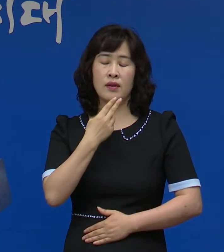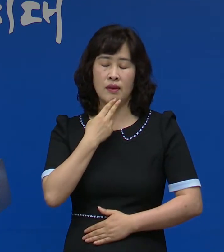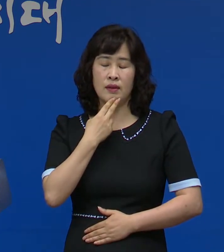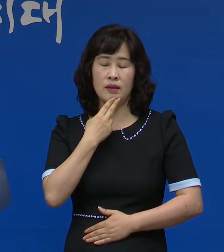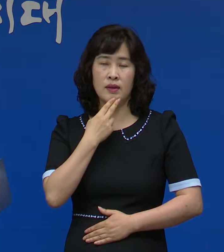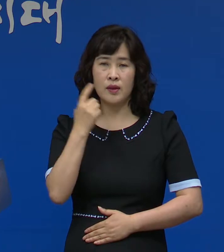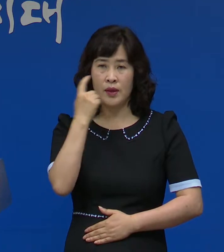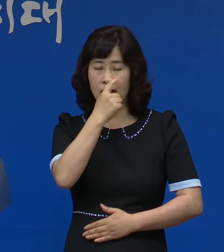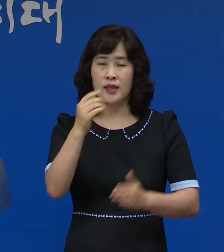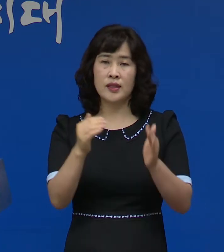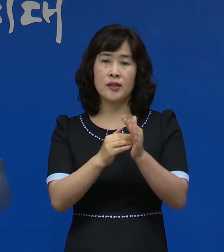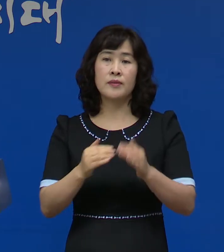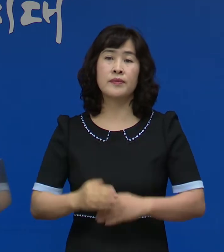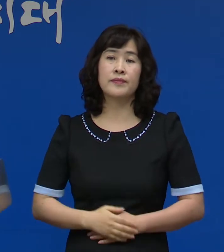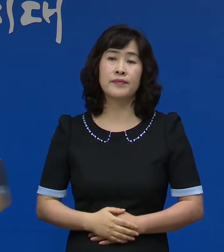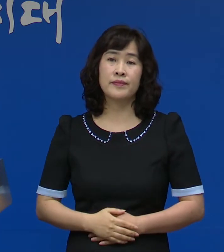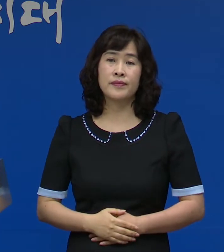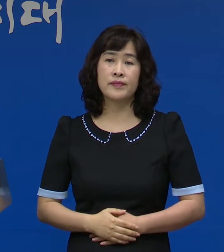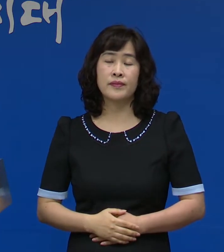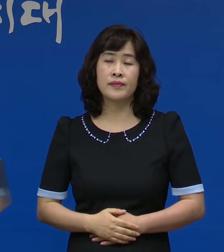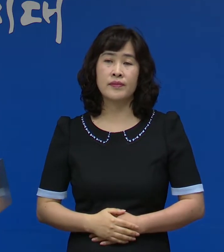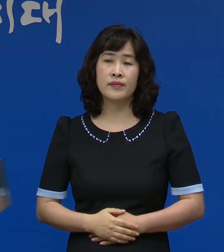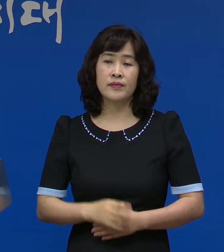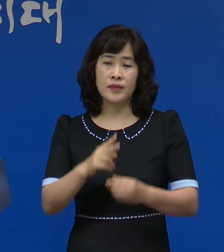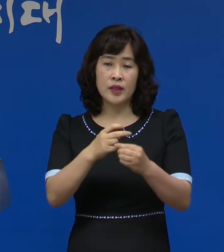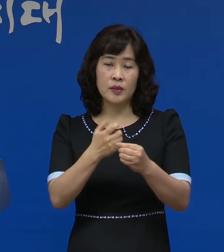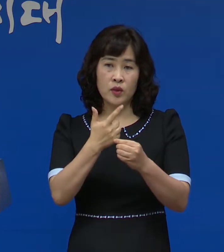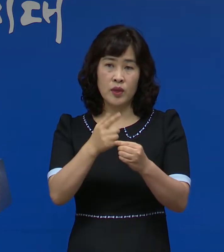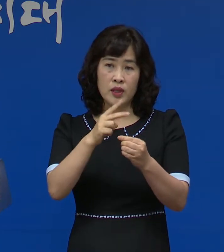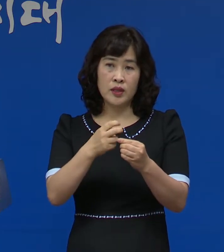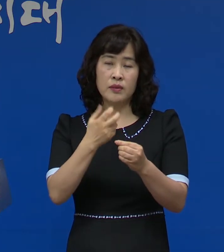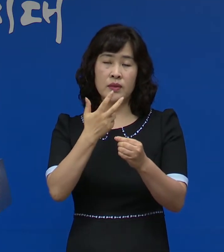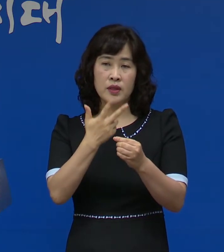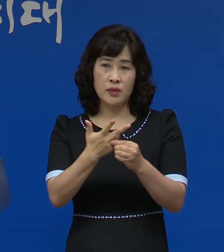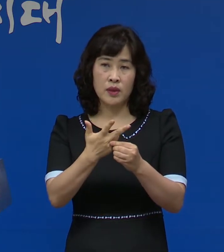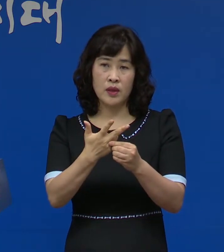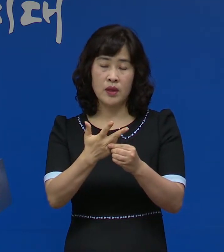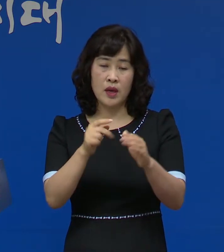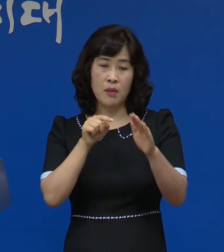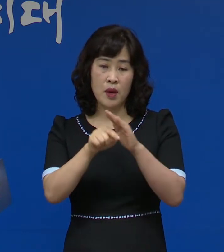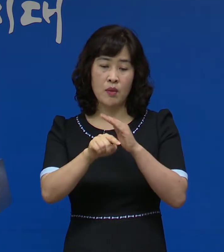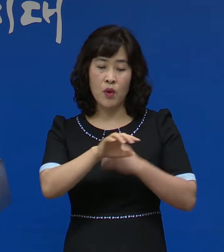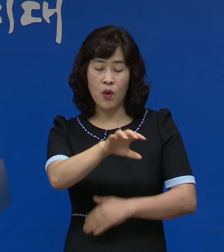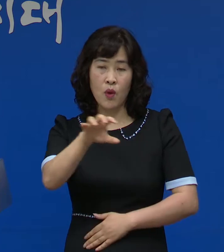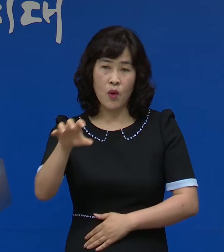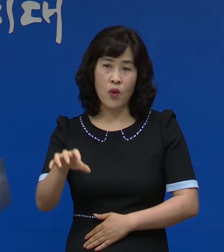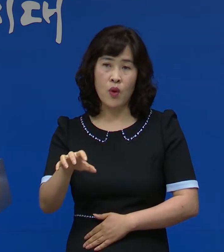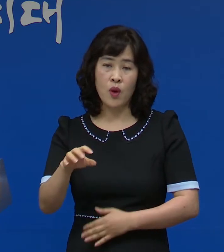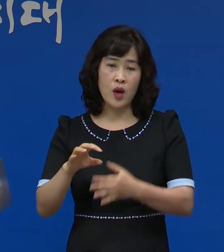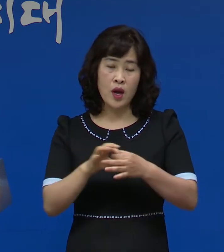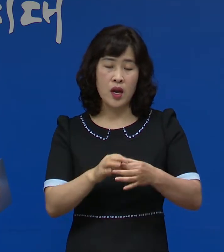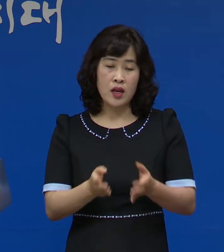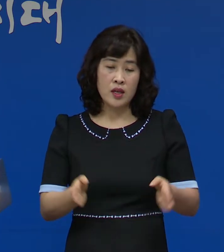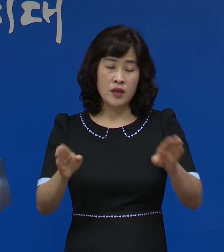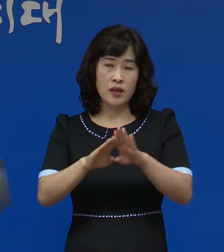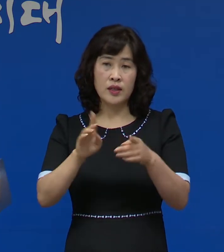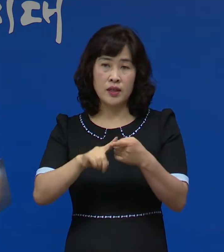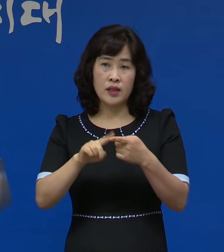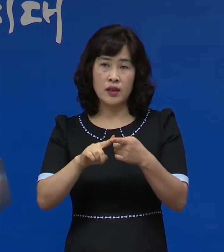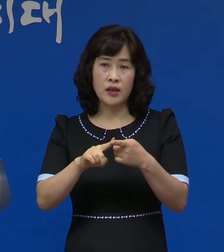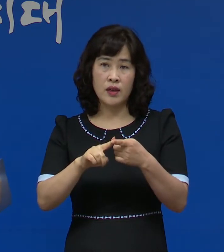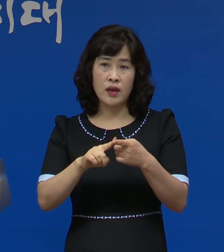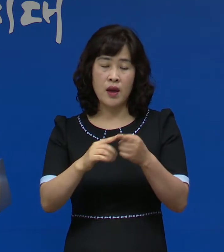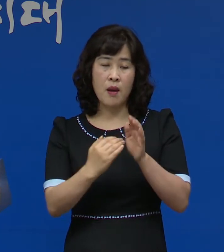확인되었습니다 26번과 27번 방문지 등 관련 시설에 대해서는